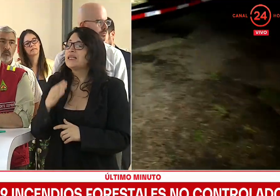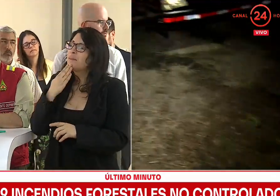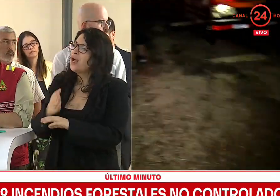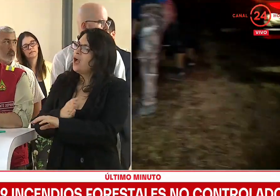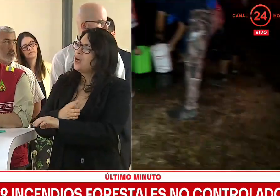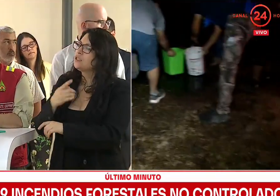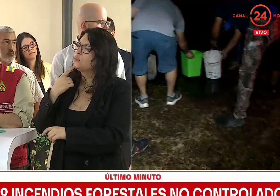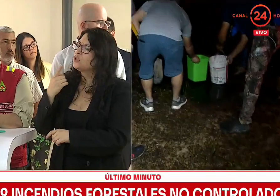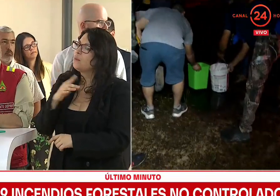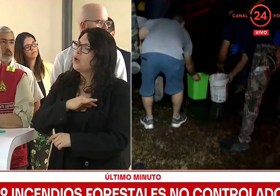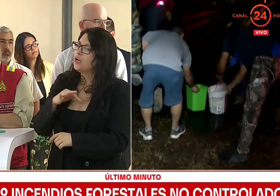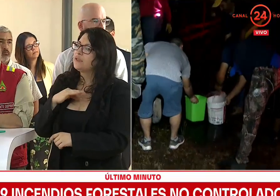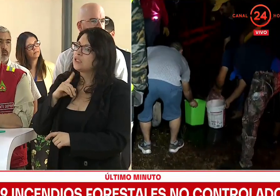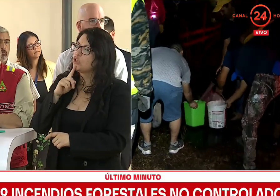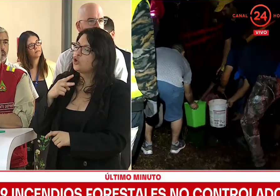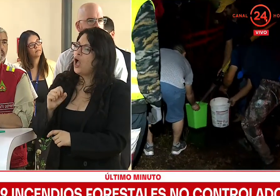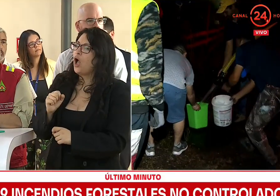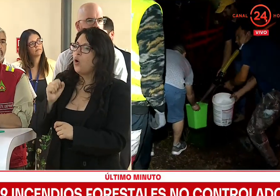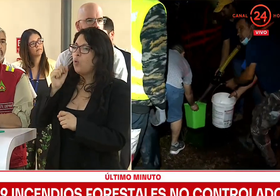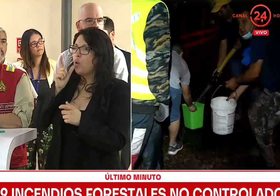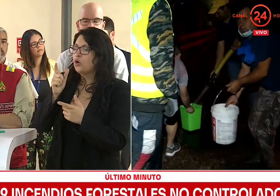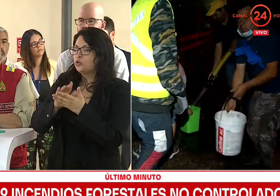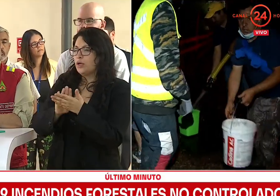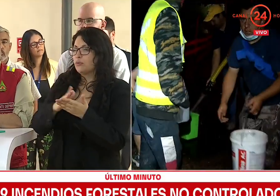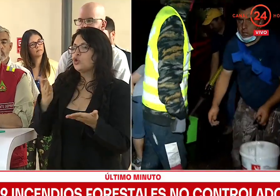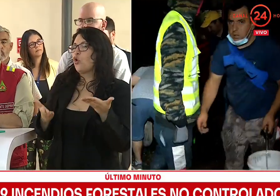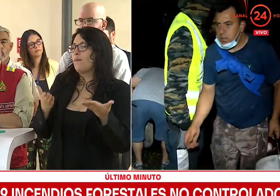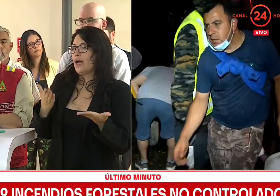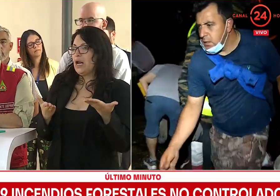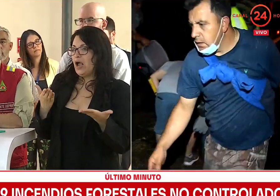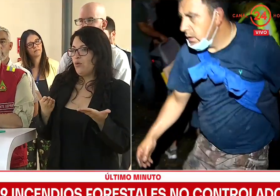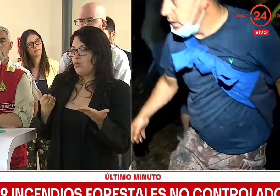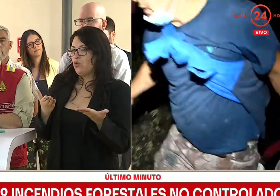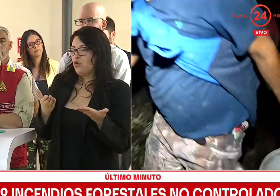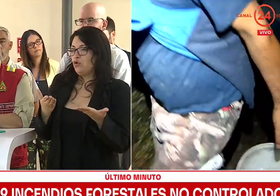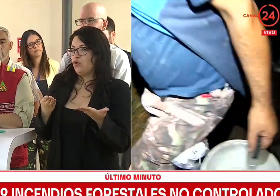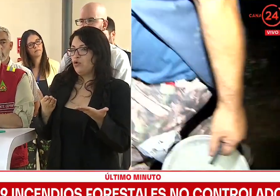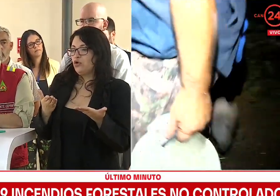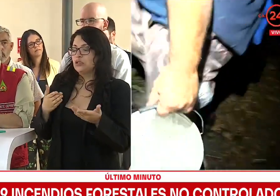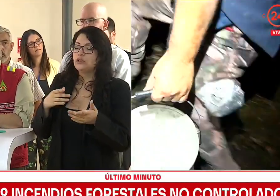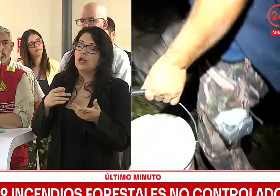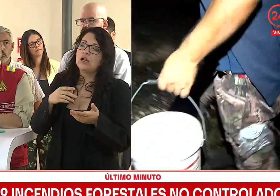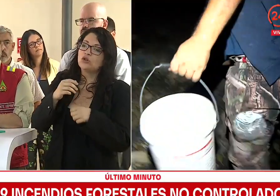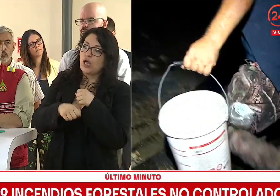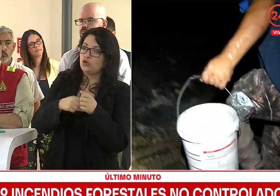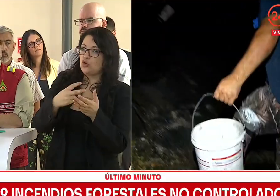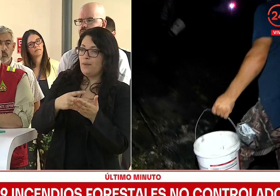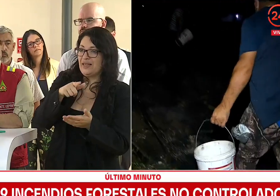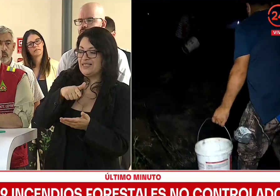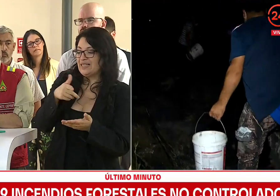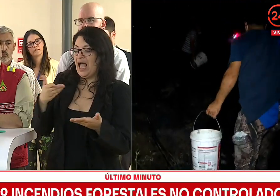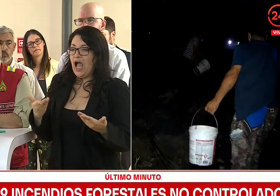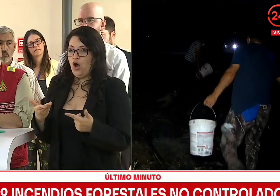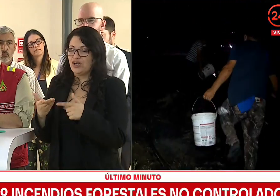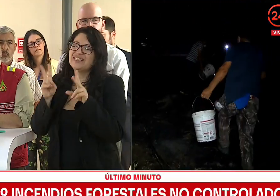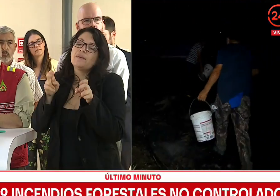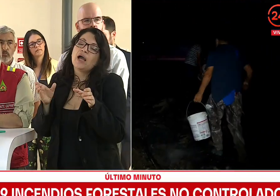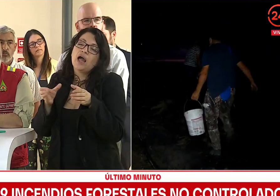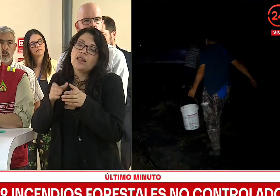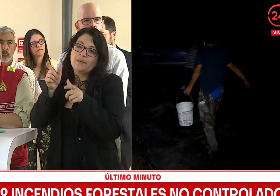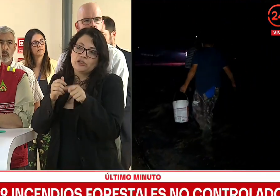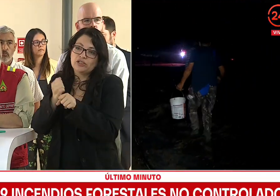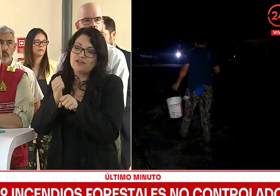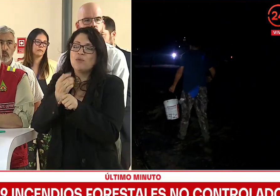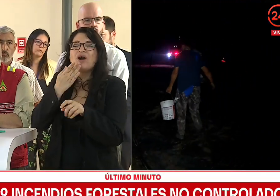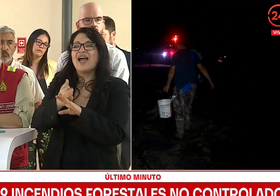la Ministra del Interior cuán mejor preparados estamos en este minuto respecto del año 2017. En cuanto a brigadistas, ella entregaba